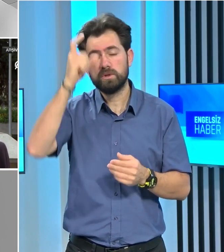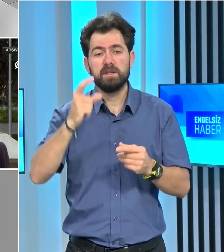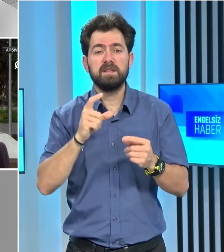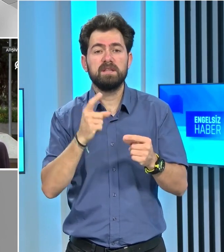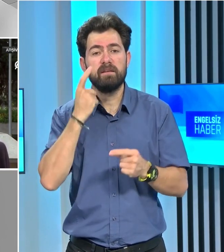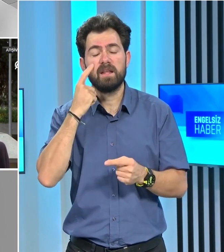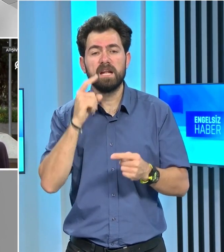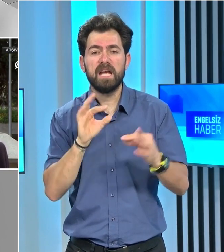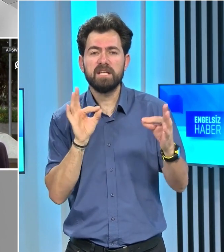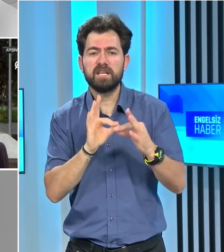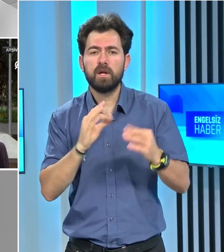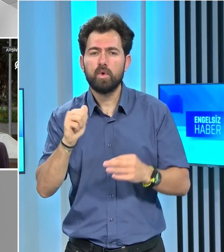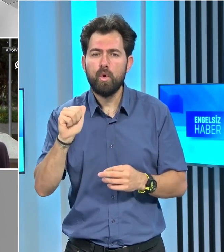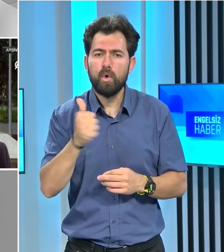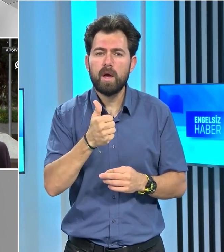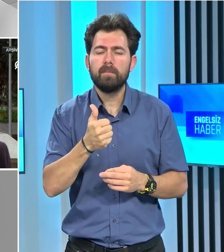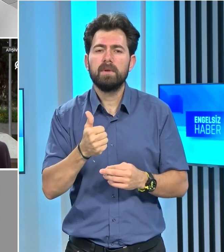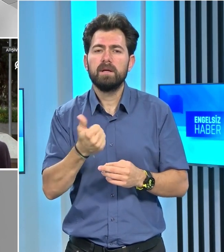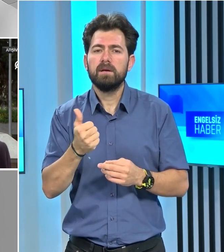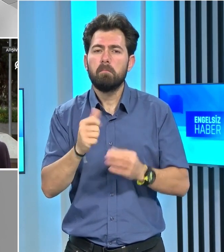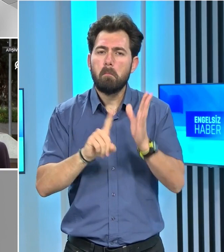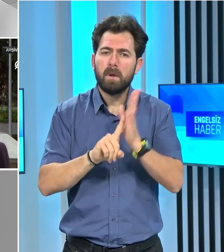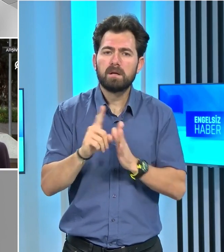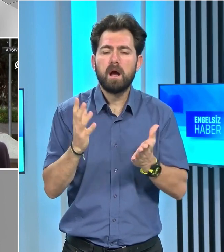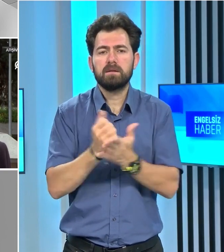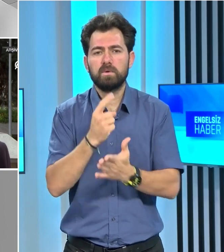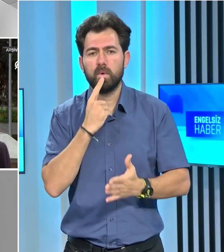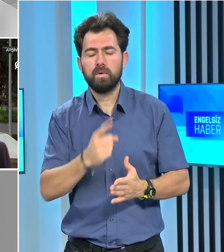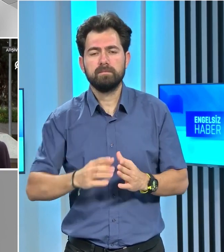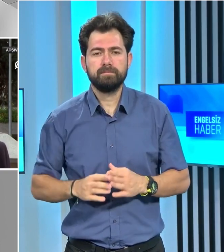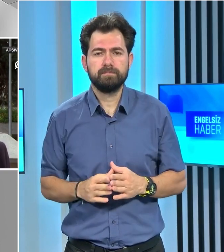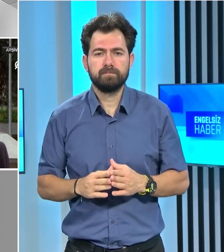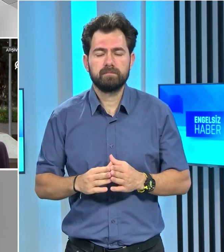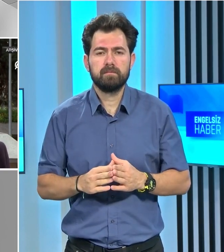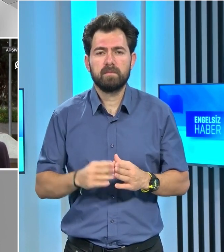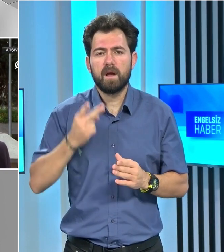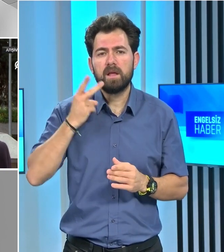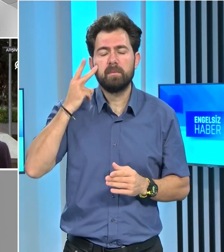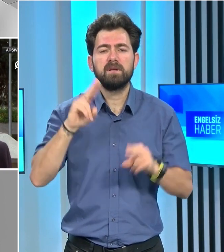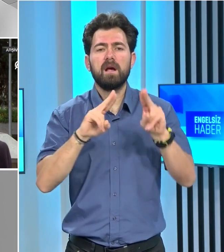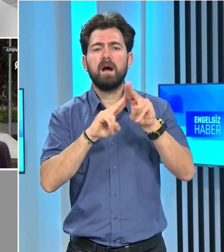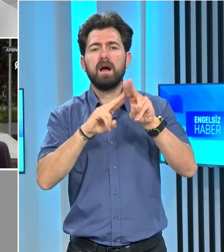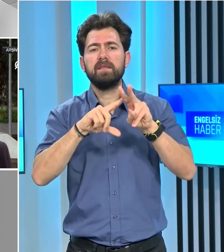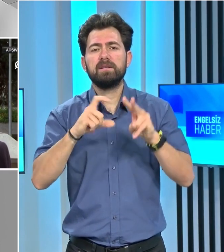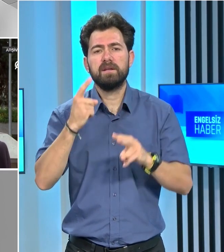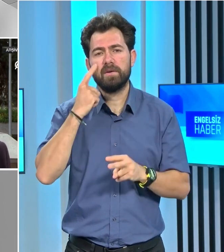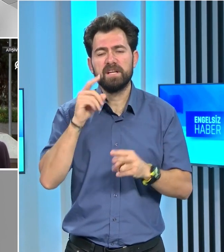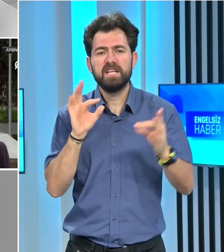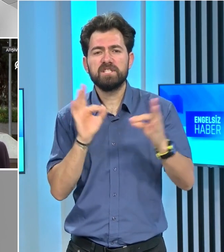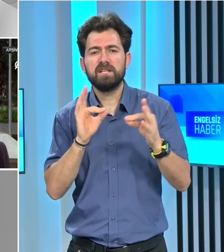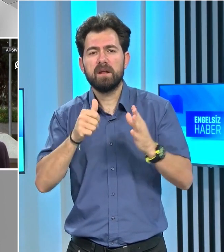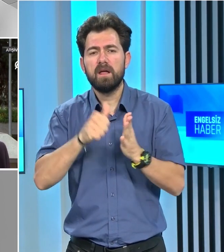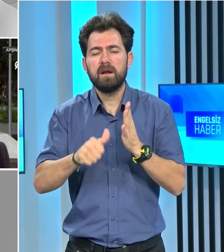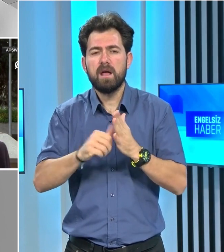Devletleri ile ilişkilerde önemli mesafeler kat edildiğini kaydetti. Azerbaycan-Kuzey Kıbrıs Türk Cumhuriyeti